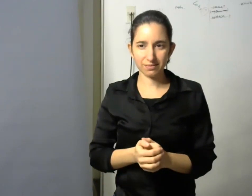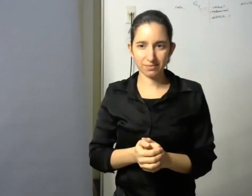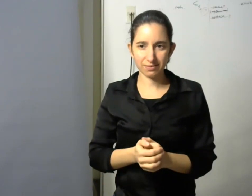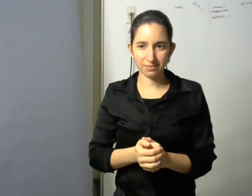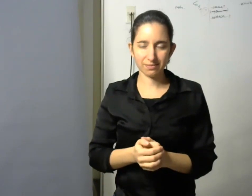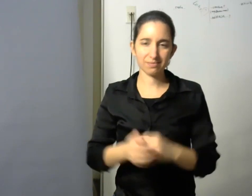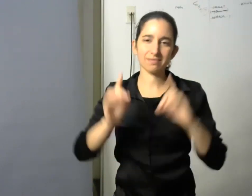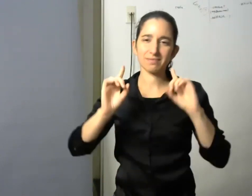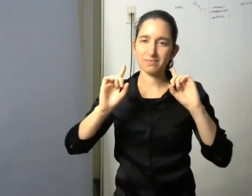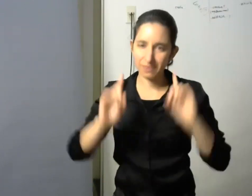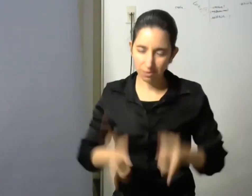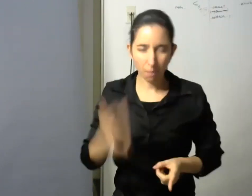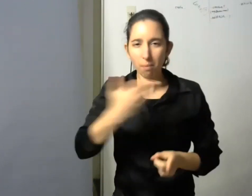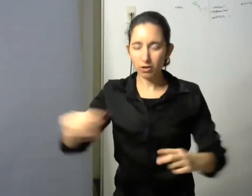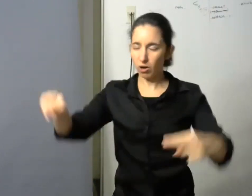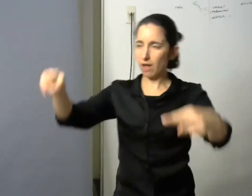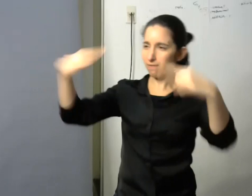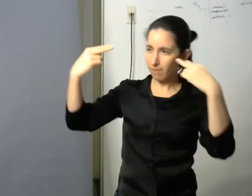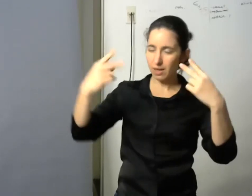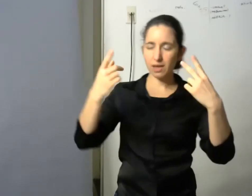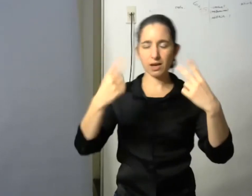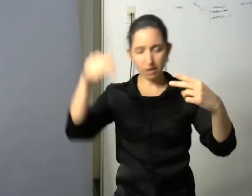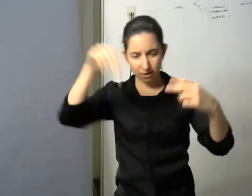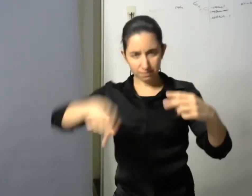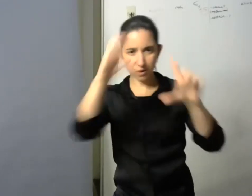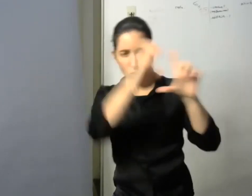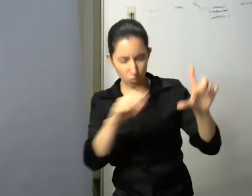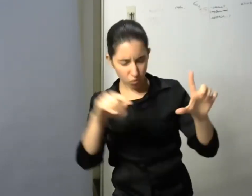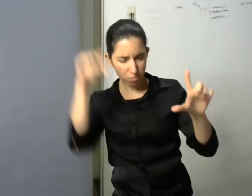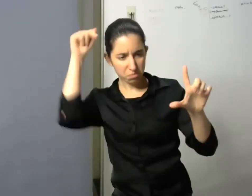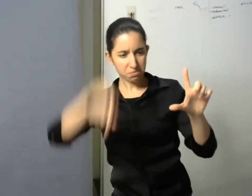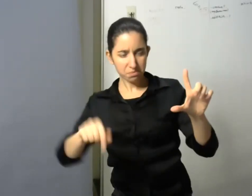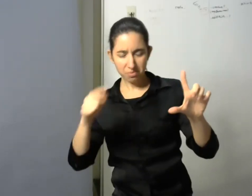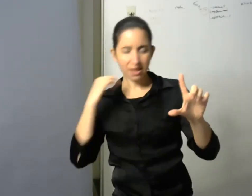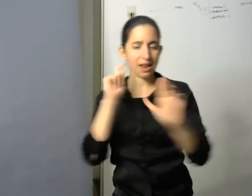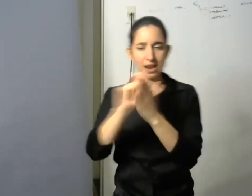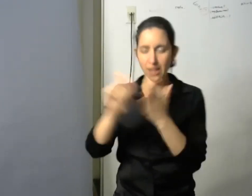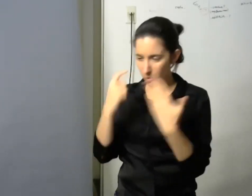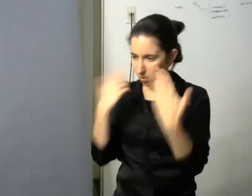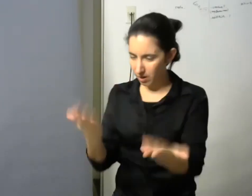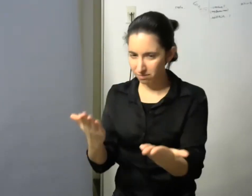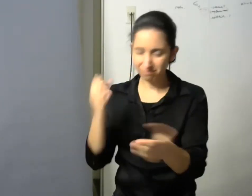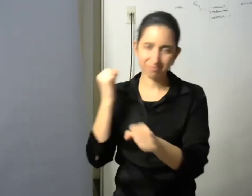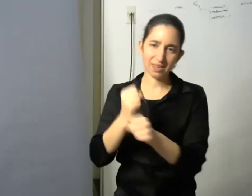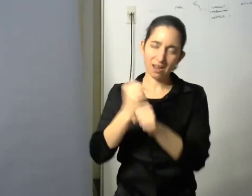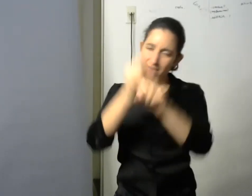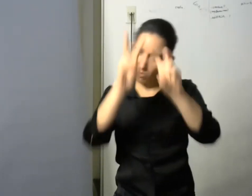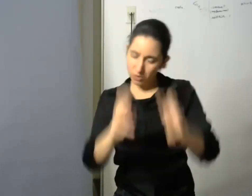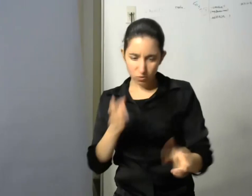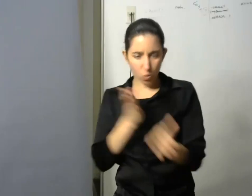gente que nos está escuchando nos está viendo a partir del Zoom el producto del trabajo y de las investigaciones de nuestra facultad nada más muchas